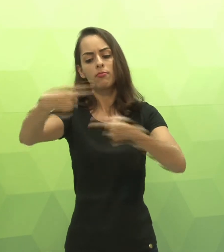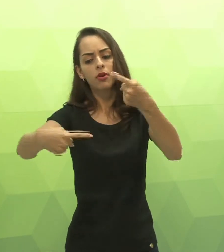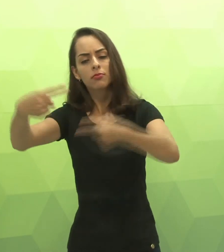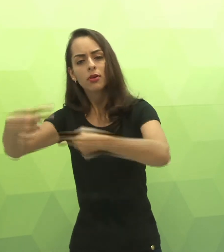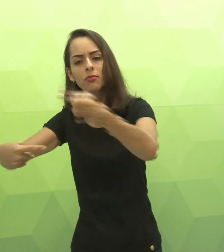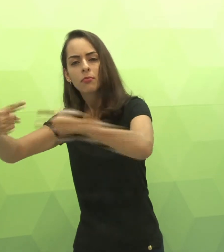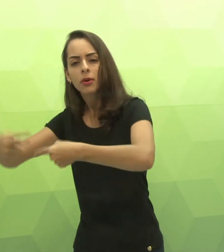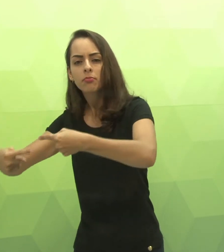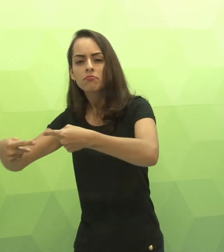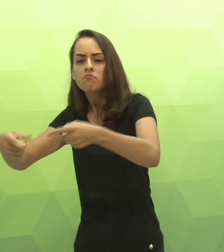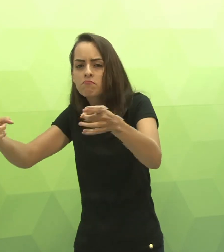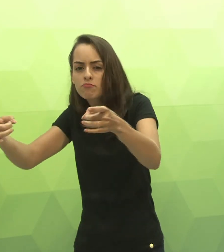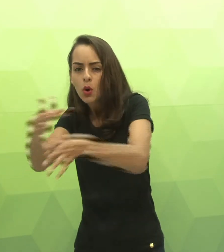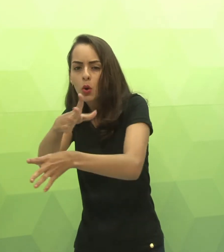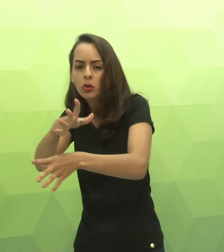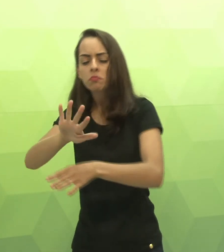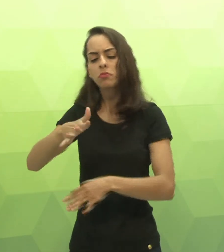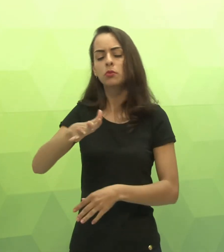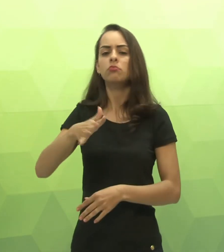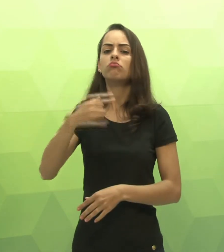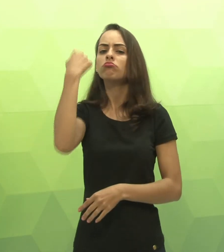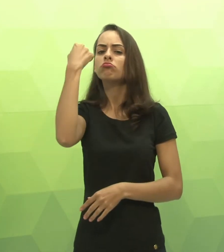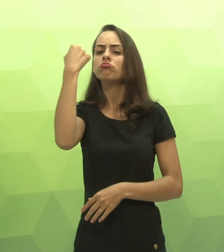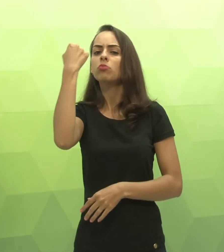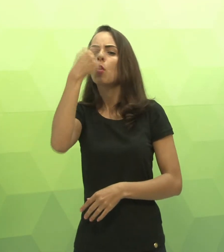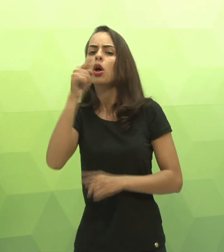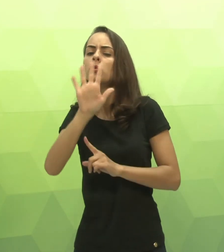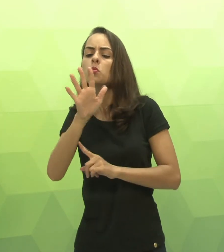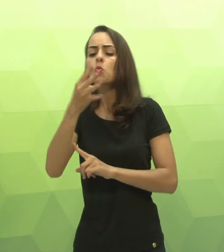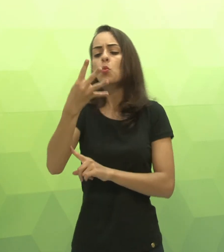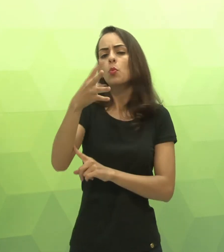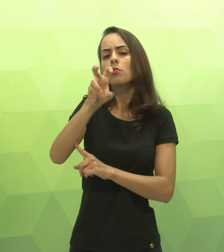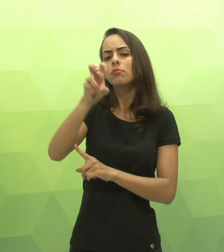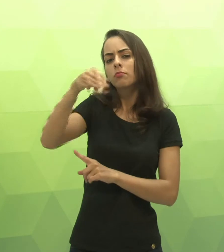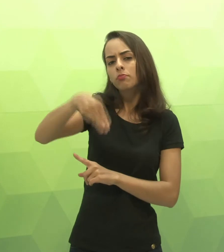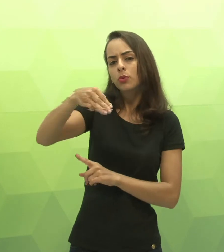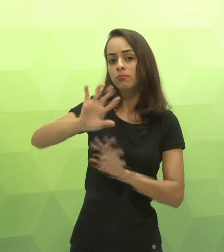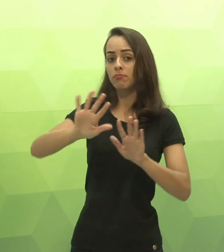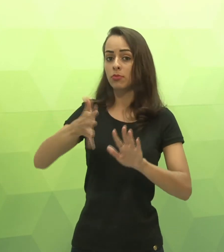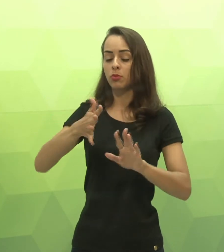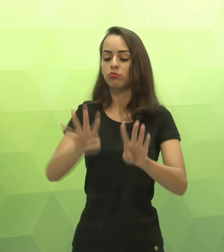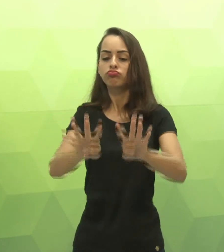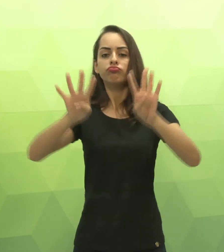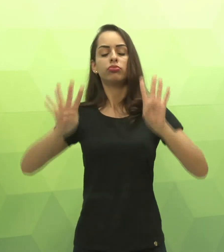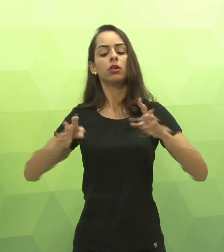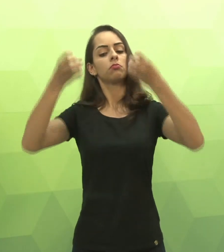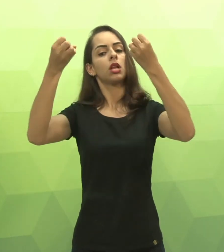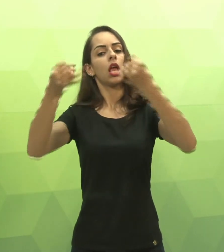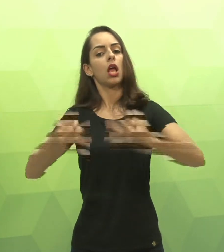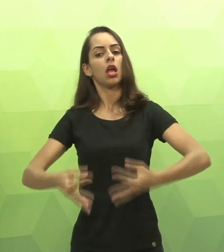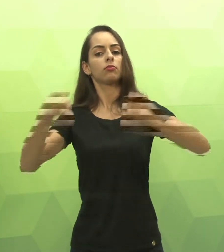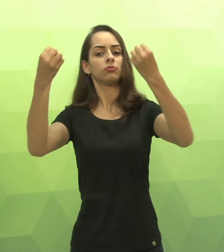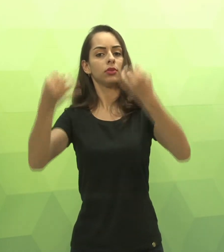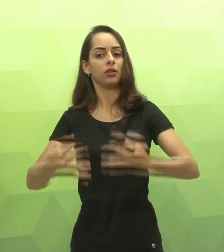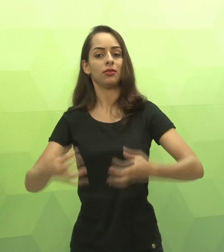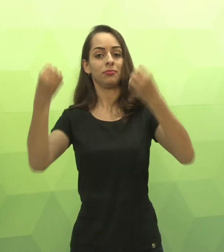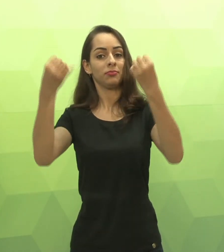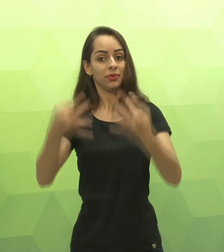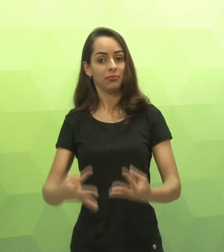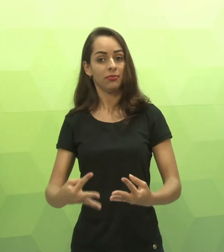o seu trabalho. Será feito em grupos, haverá discussão, e depois vocês terão aproximadamente 45 minutos para apresentarem